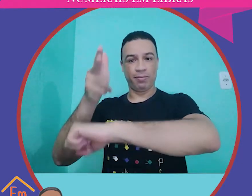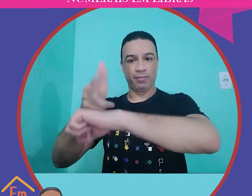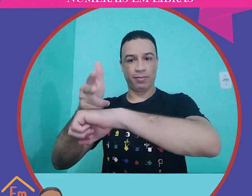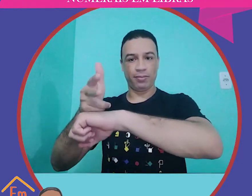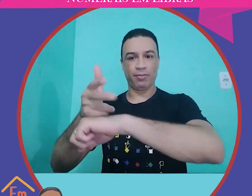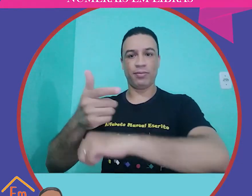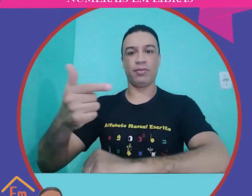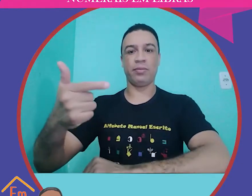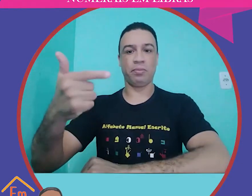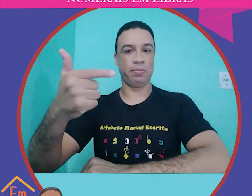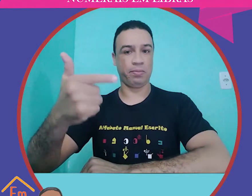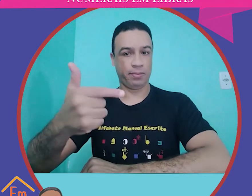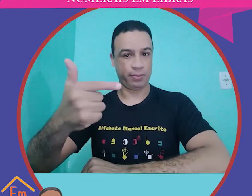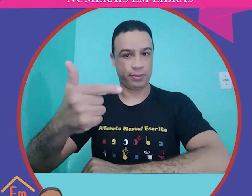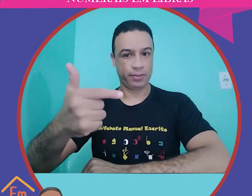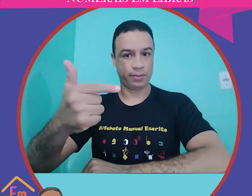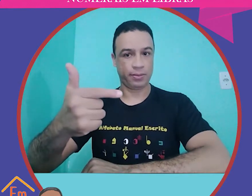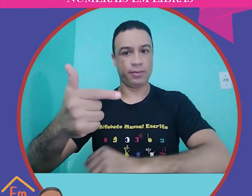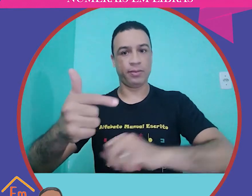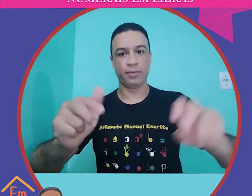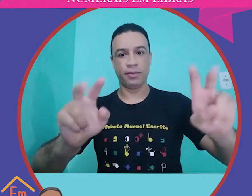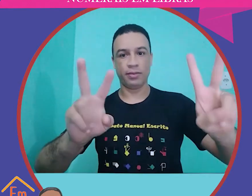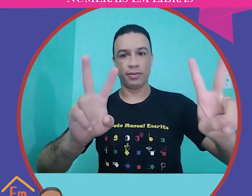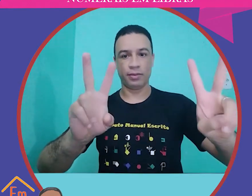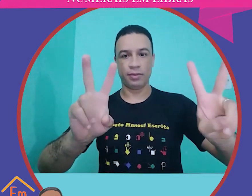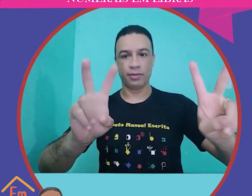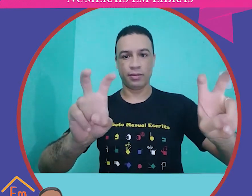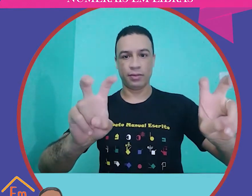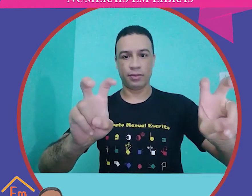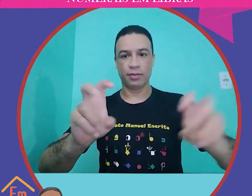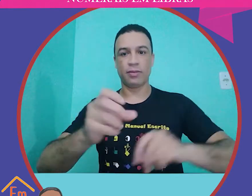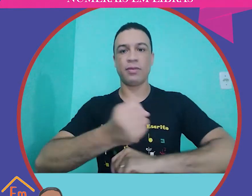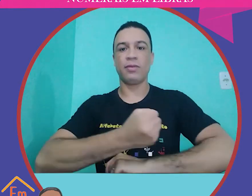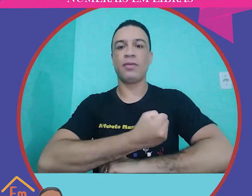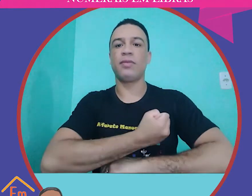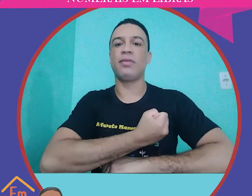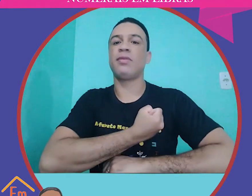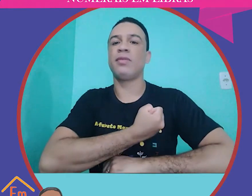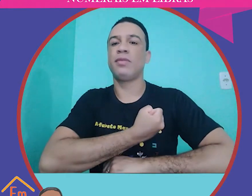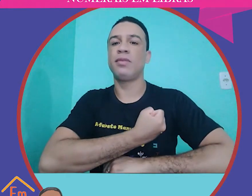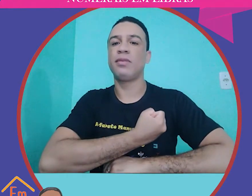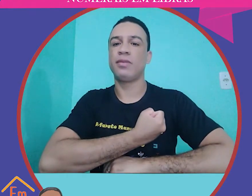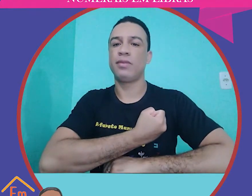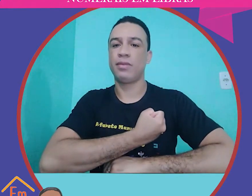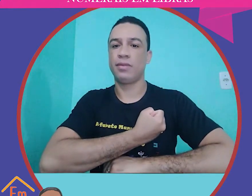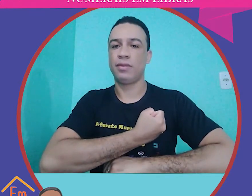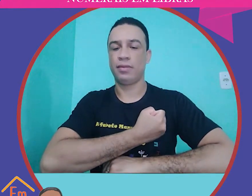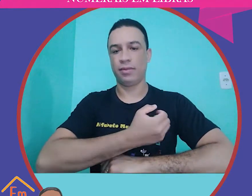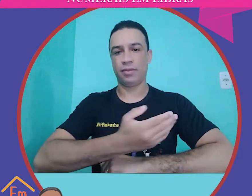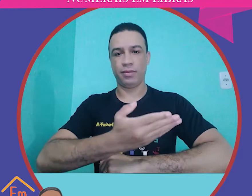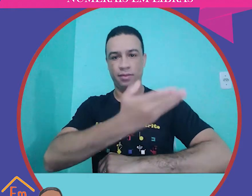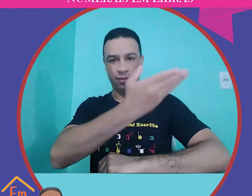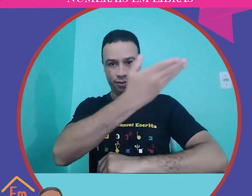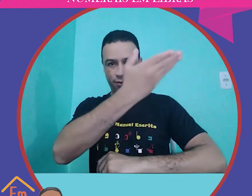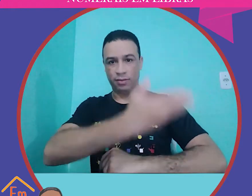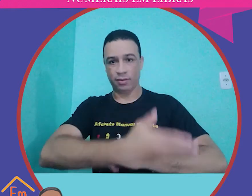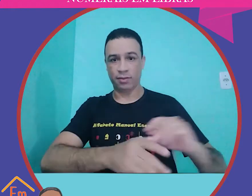Agora, nós temos a segunda videoaula que abordará o tema sobre os numerais.